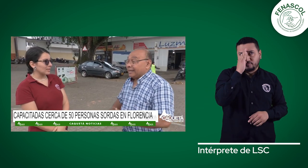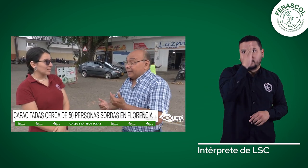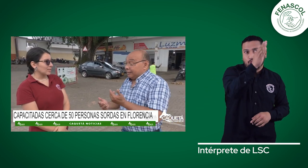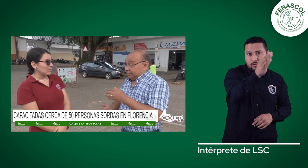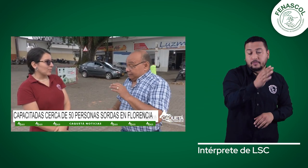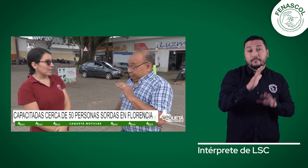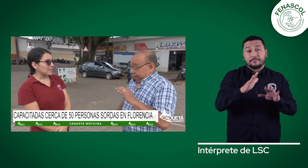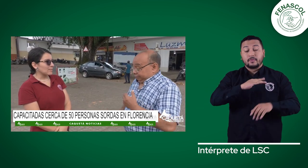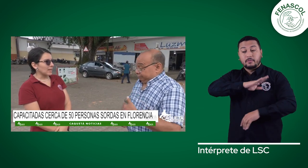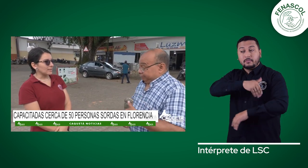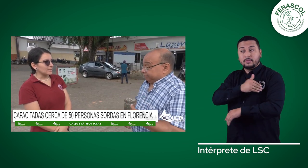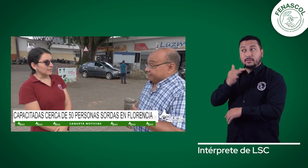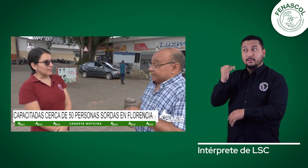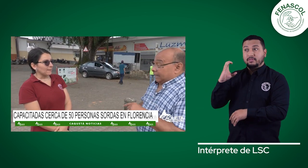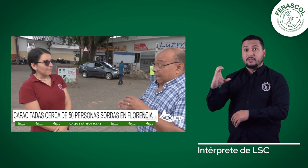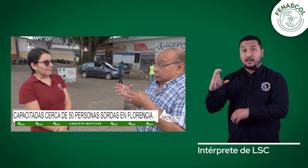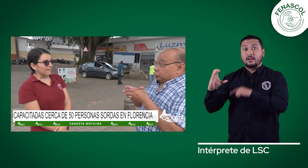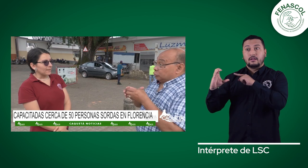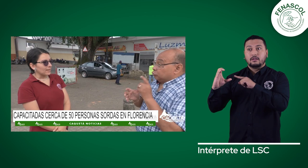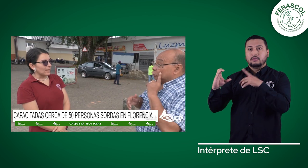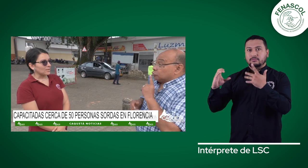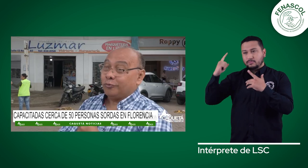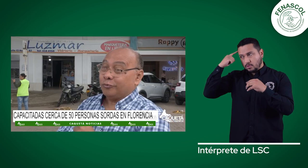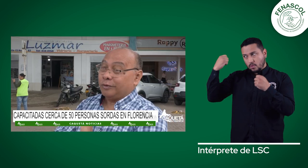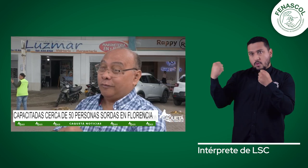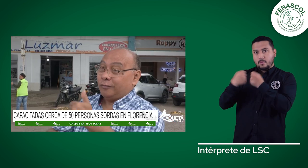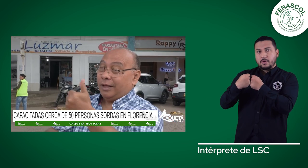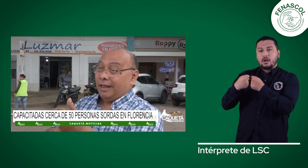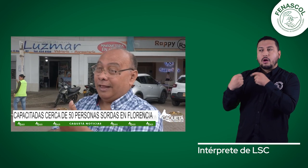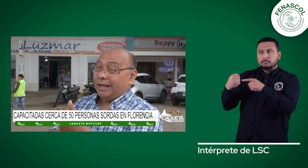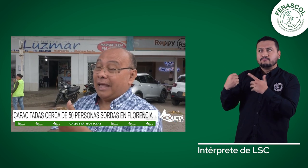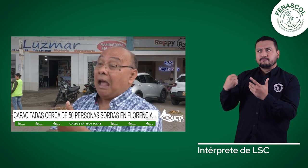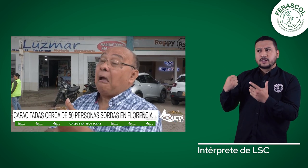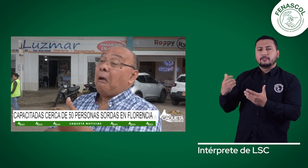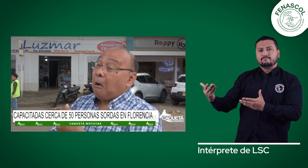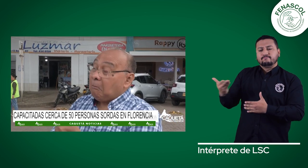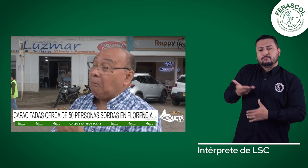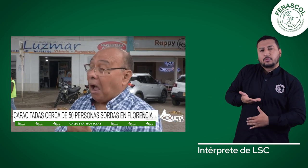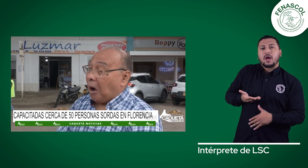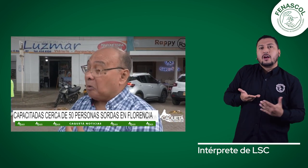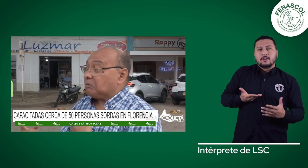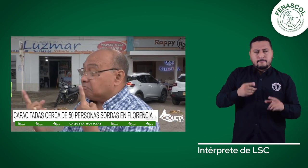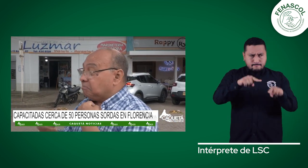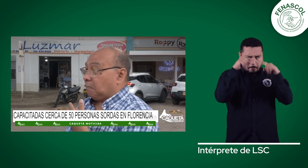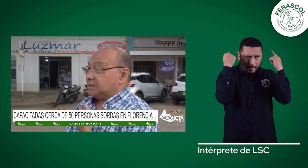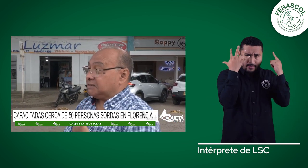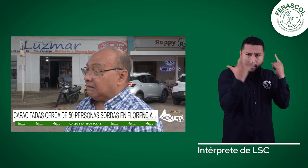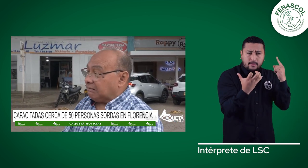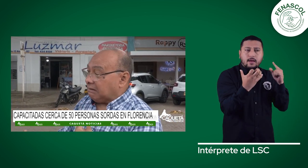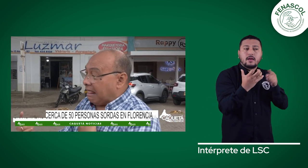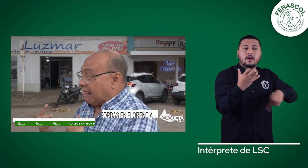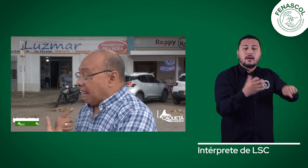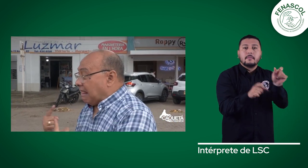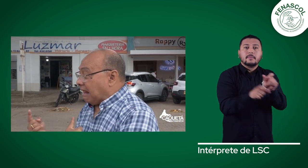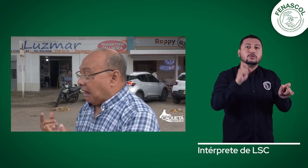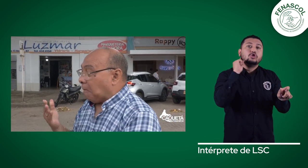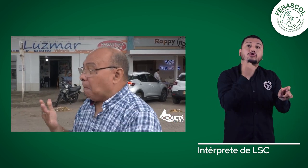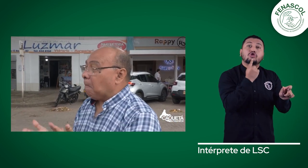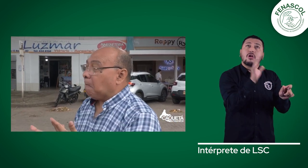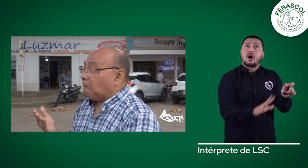el Ministerio de las TIC en convenio con nosotros nos ha planteado la meta de capacitar y registrar a mil personas sordas